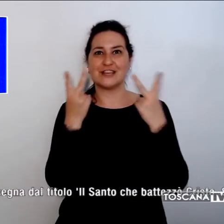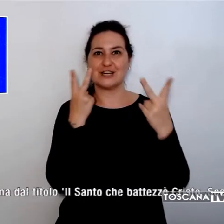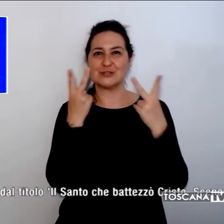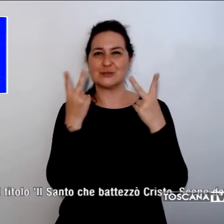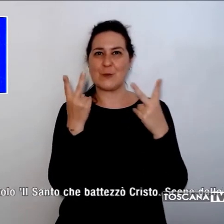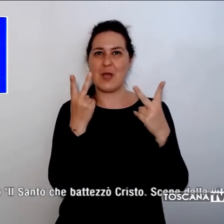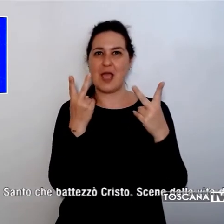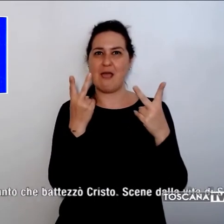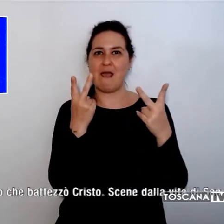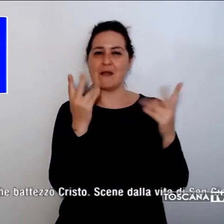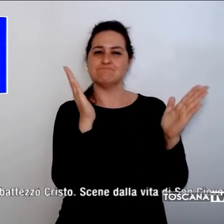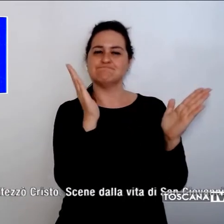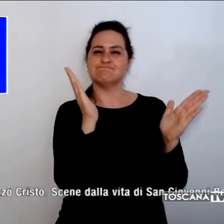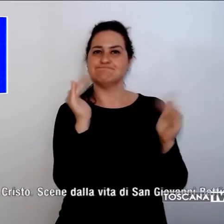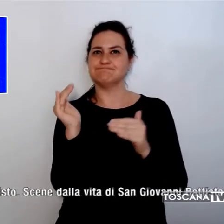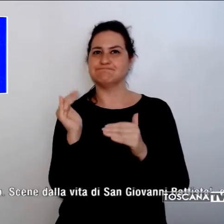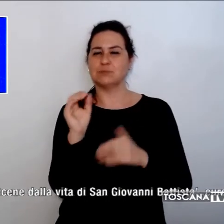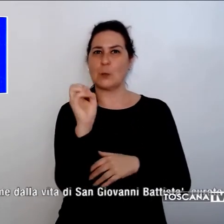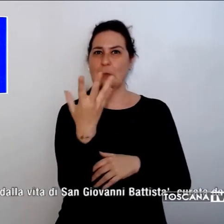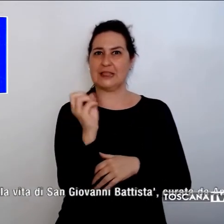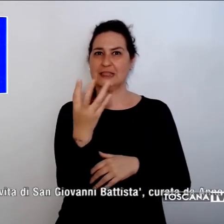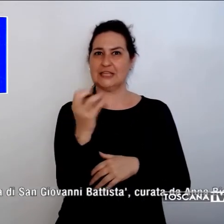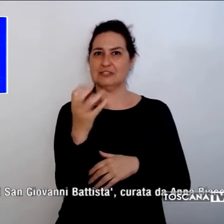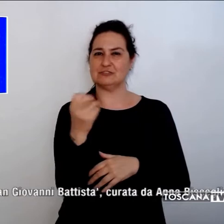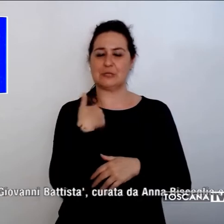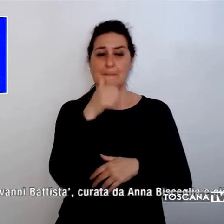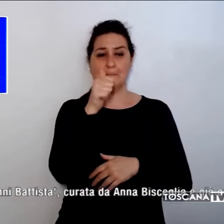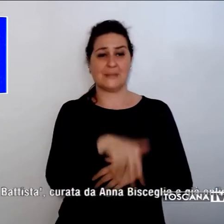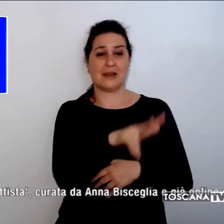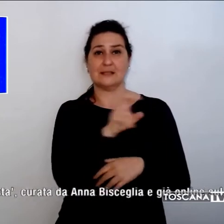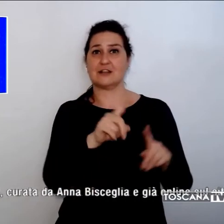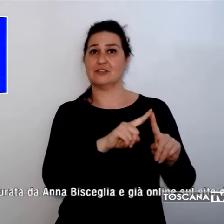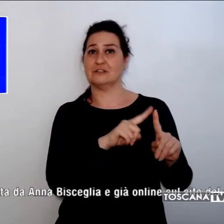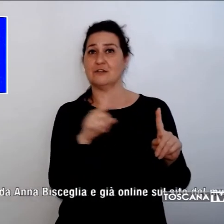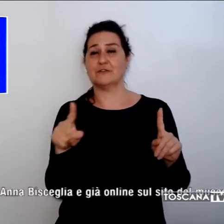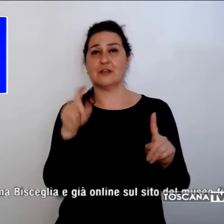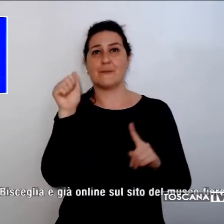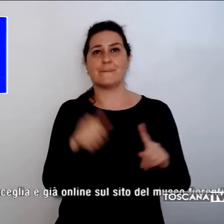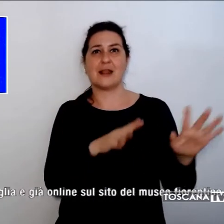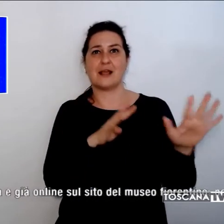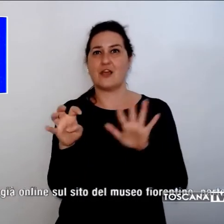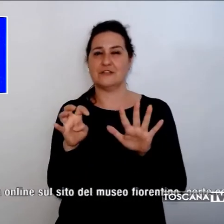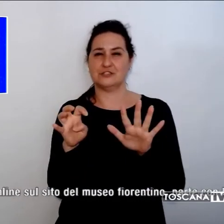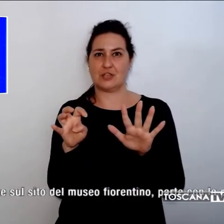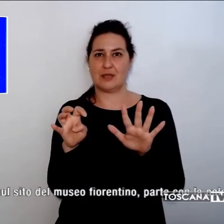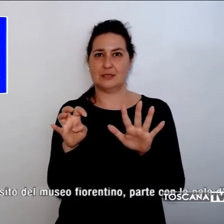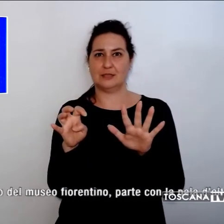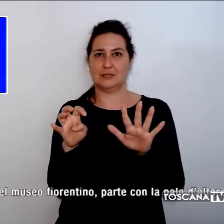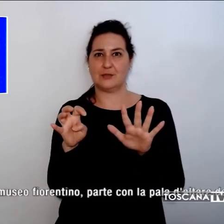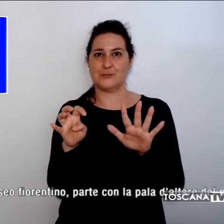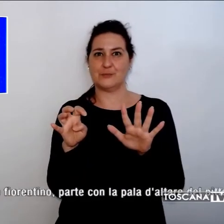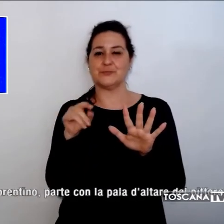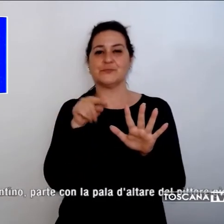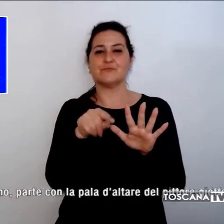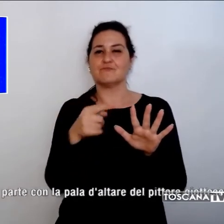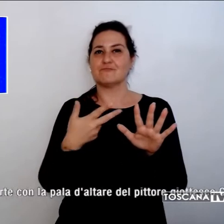realizzate tra il 1300 e il 1900, tra le quali capolavori